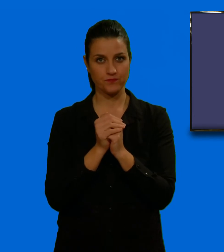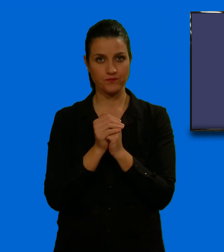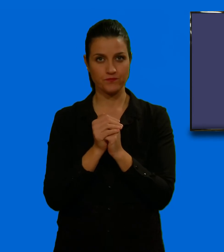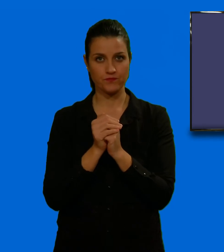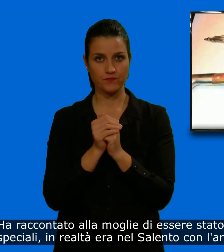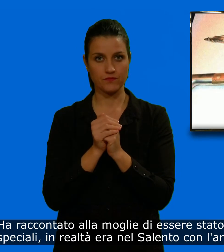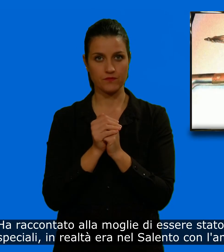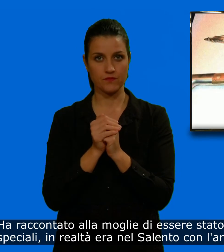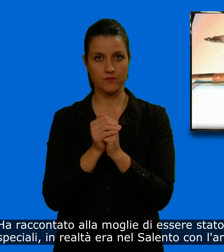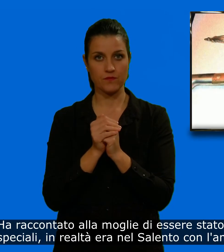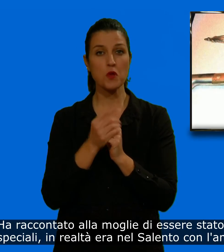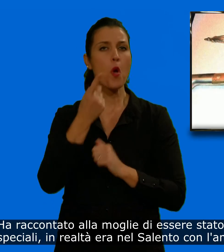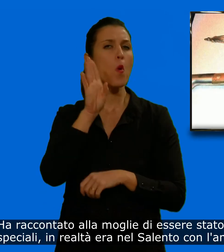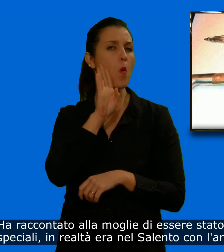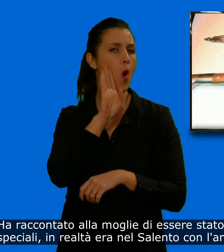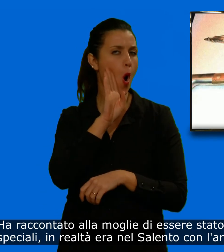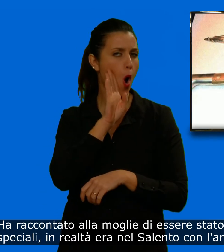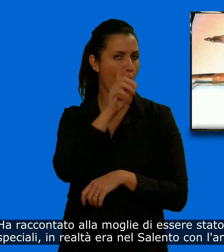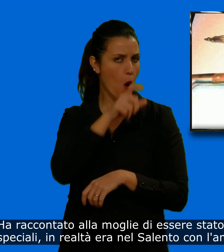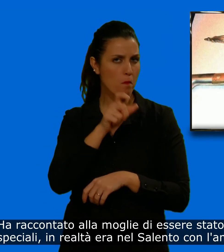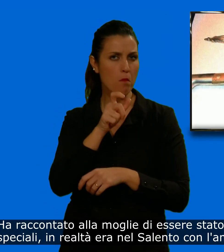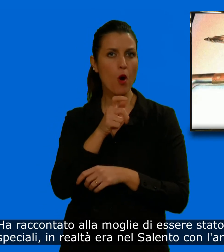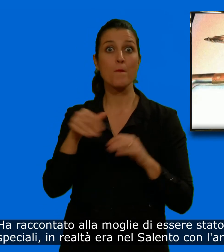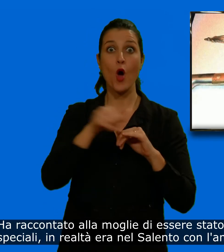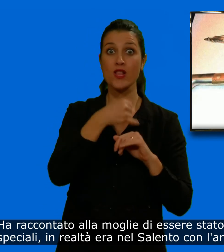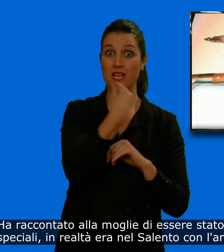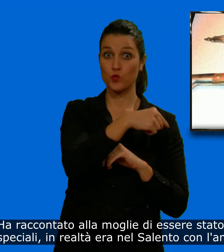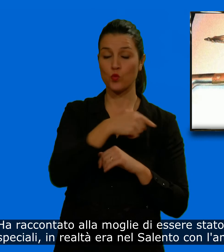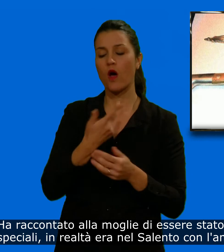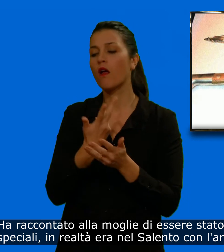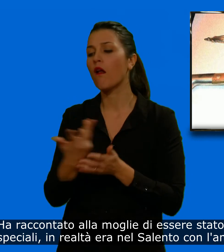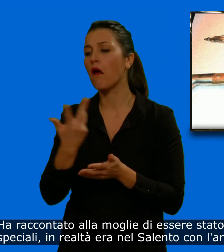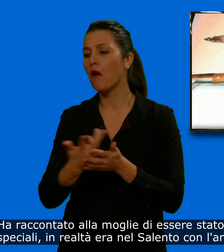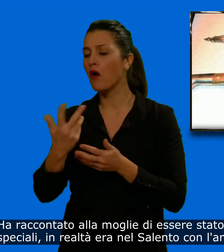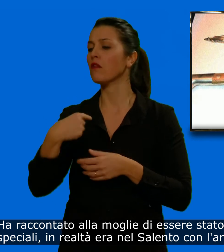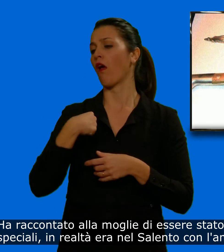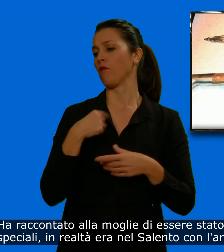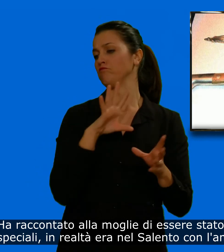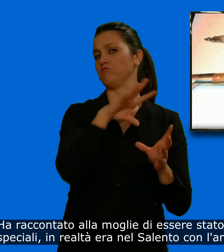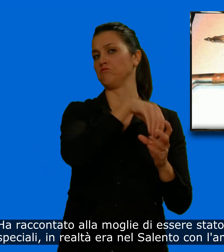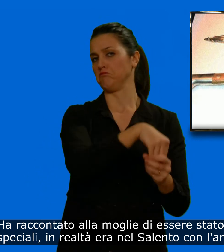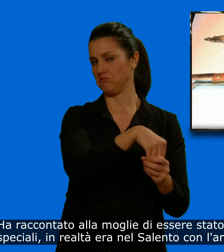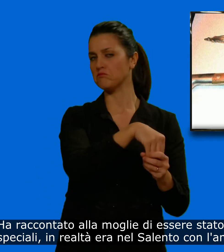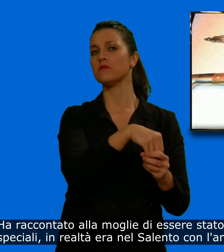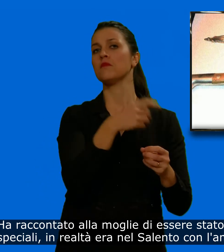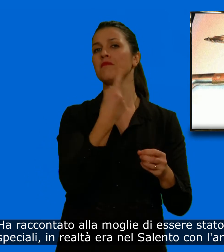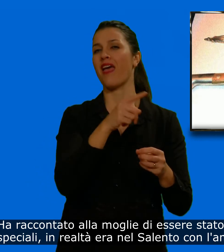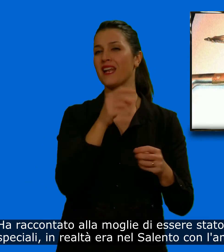Ha raccontato alla moglie di essere stato reclutato nei corpi speciali. In realtà era nel